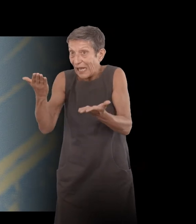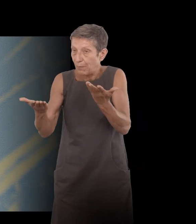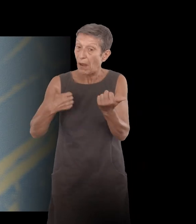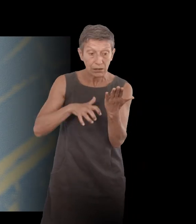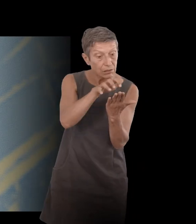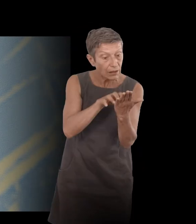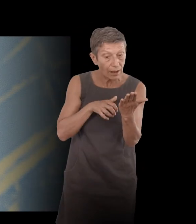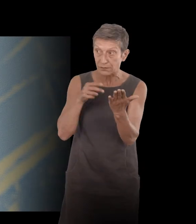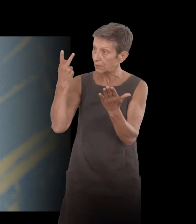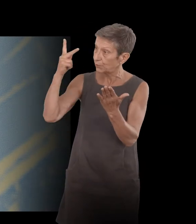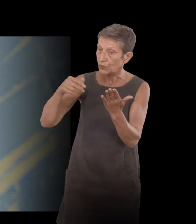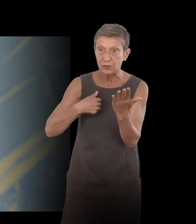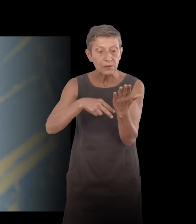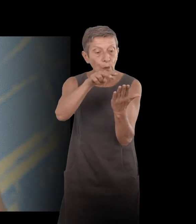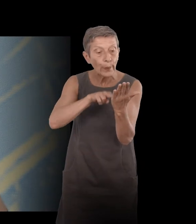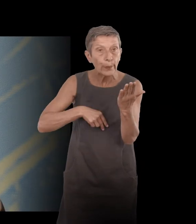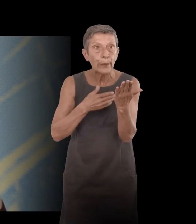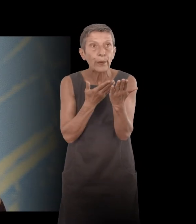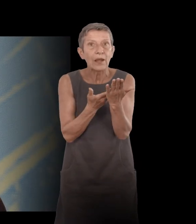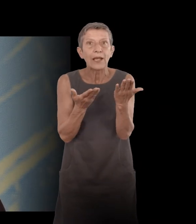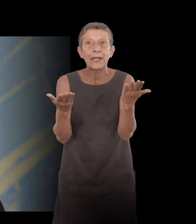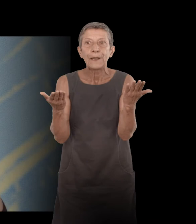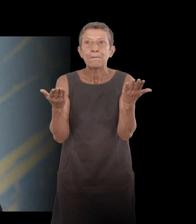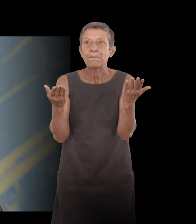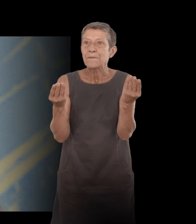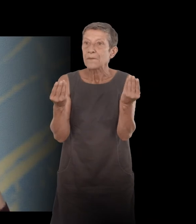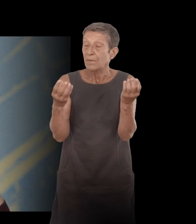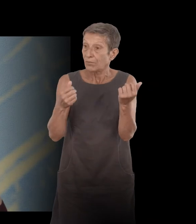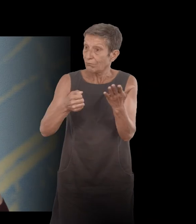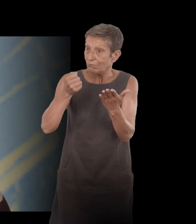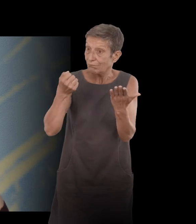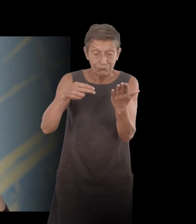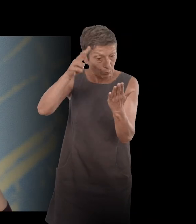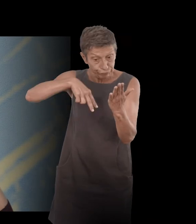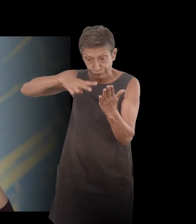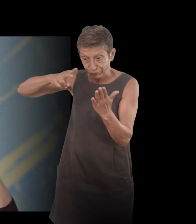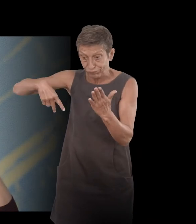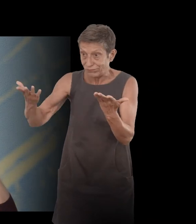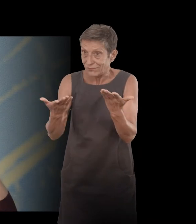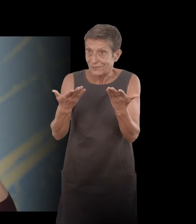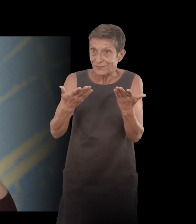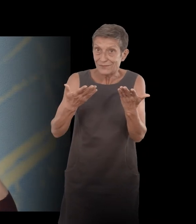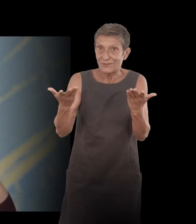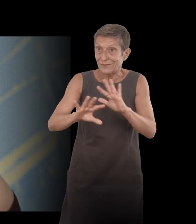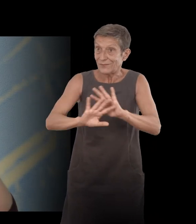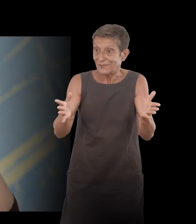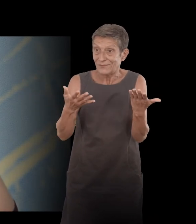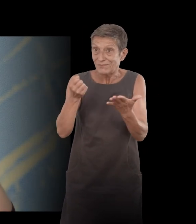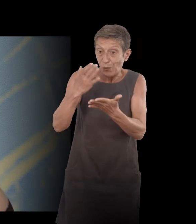en une seule fois, comme un... si je voulais... Enfin voilà,